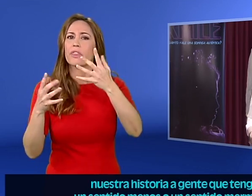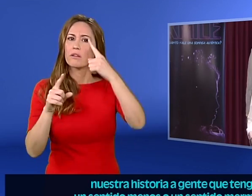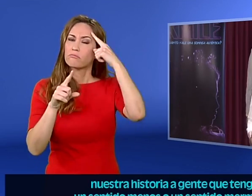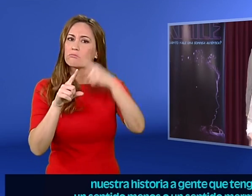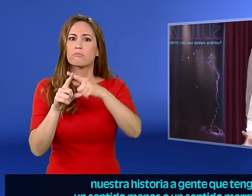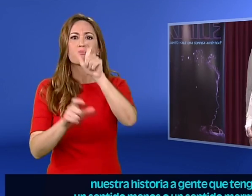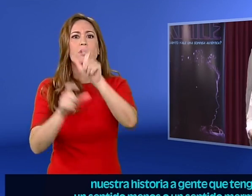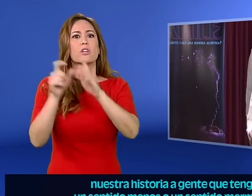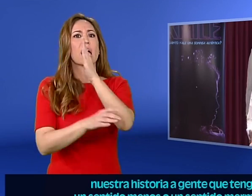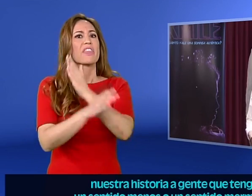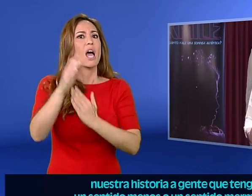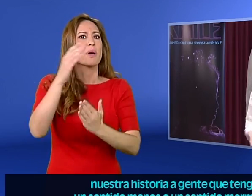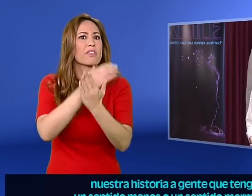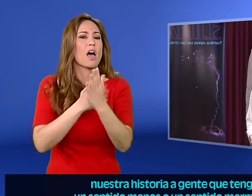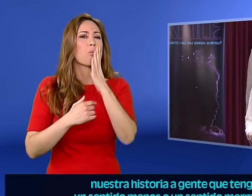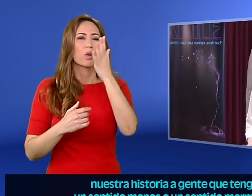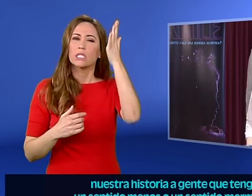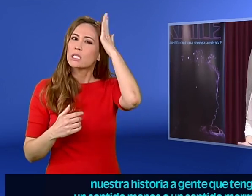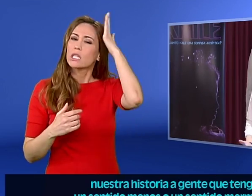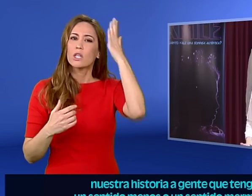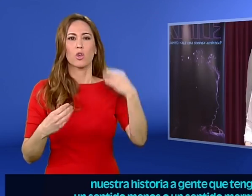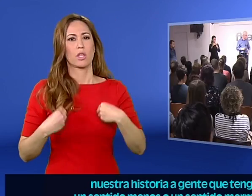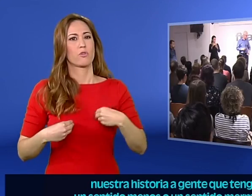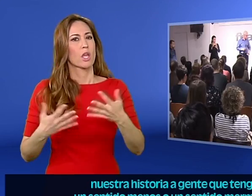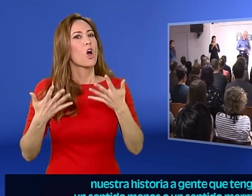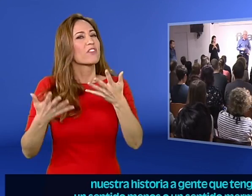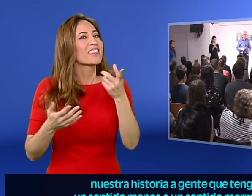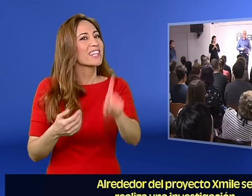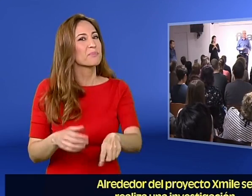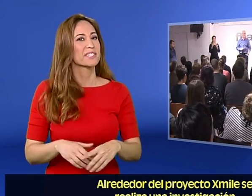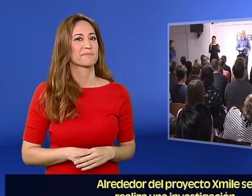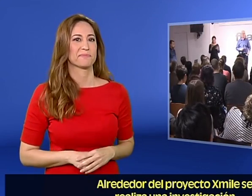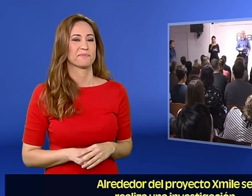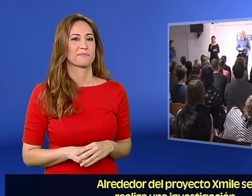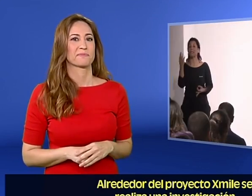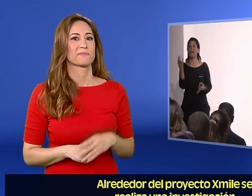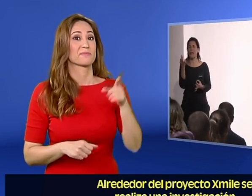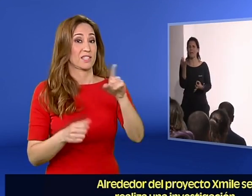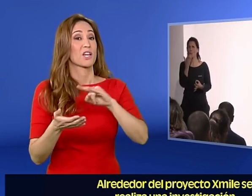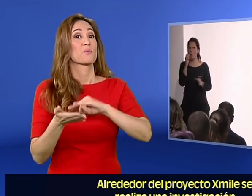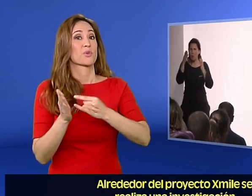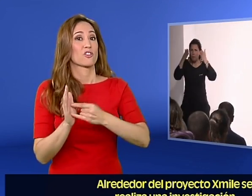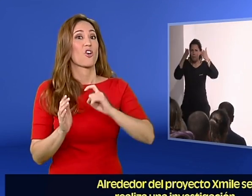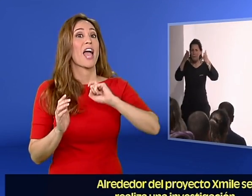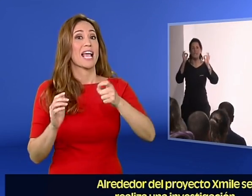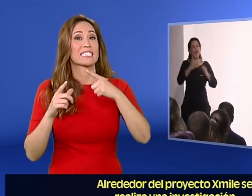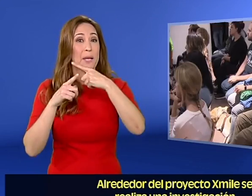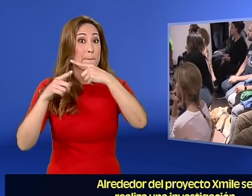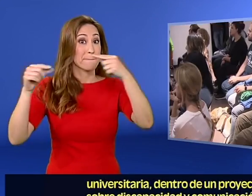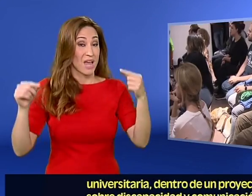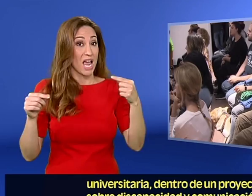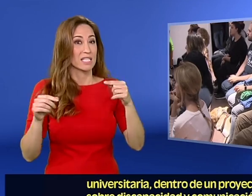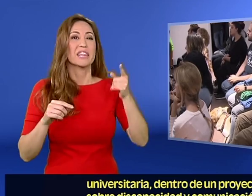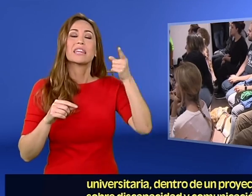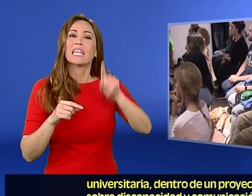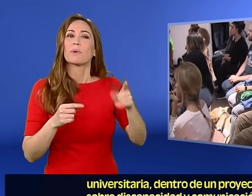contar nuestra historia a gente que tenga un sentido menos o un sentido menos malo. Alrededor del proyecto X-Smile se realiza una investigación